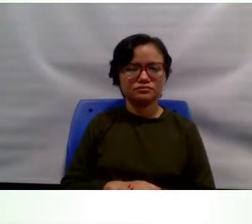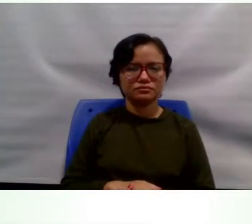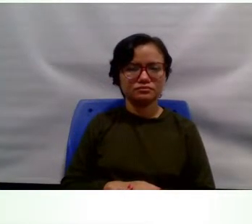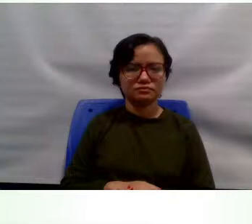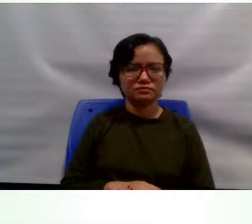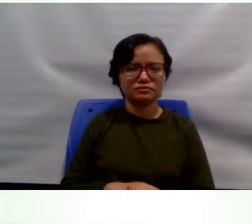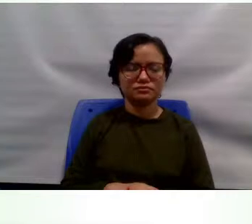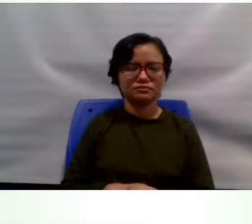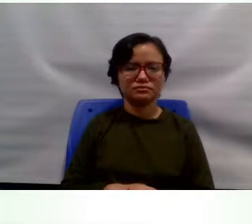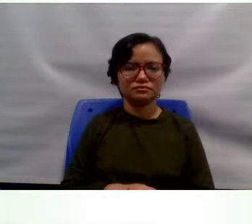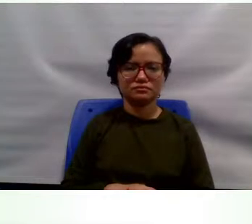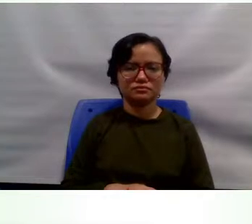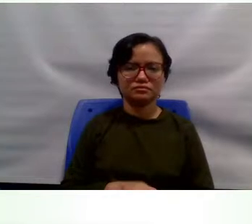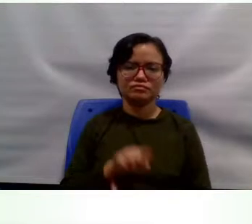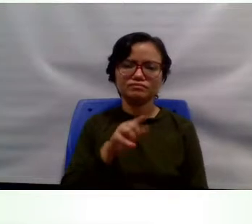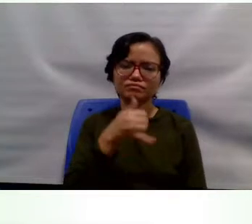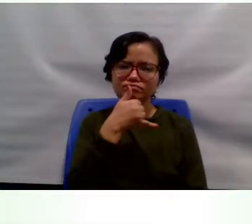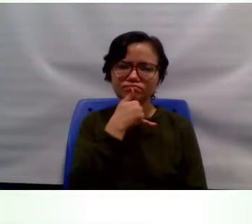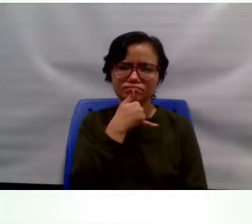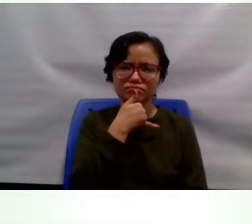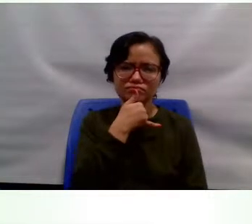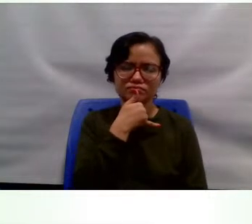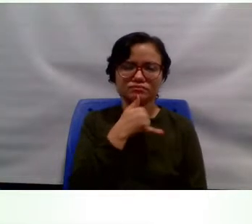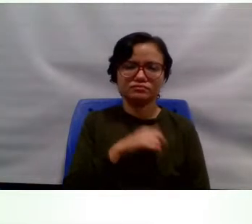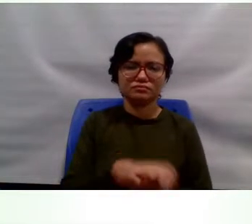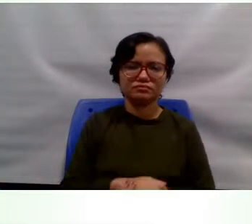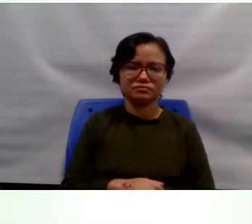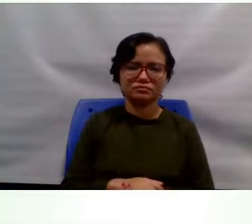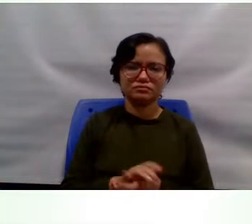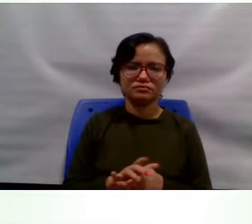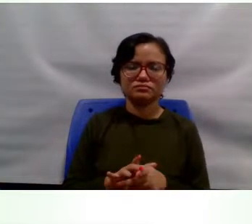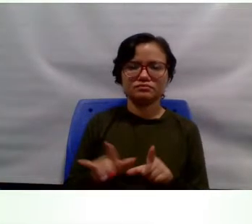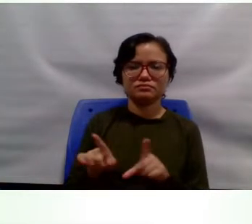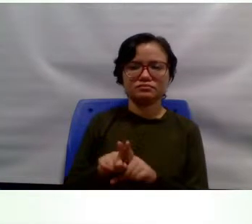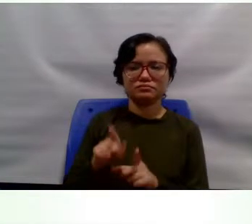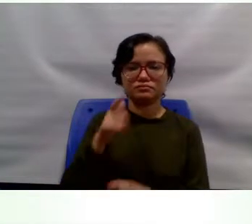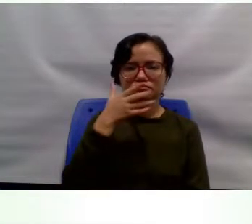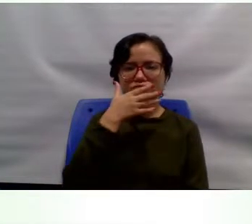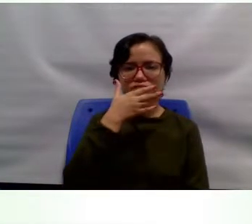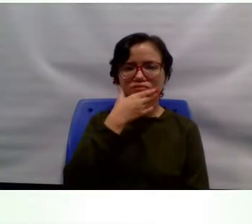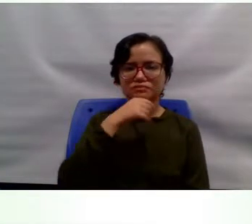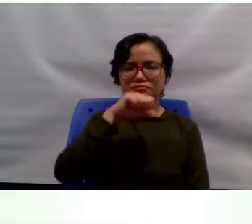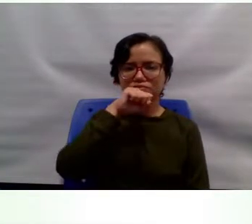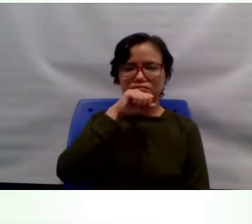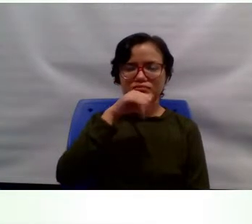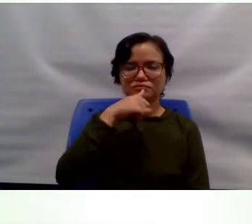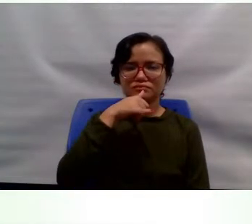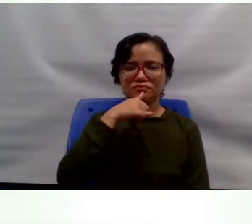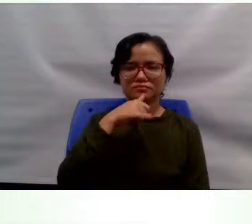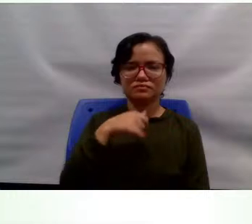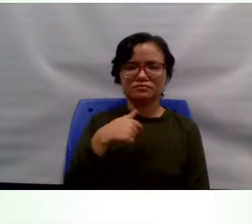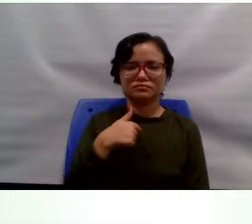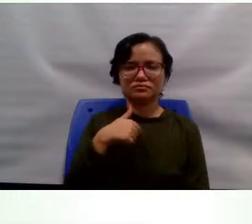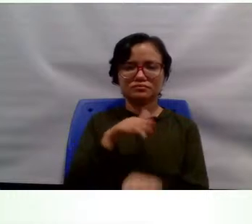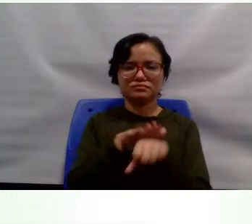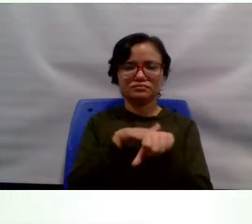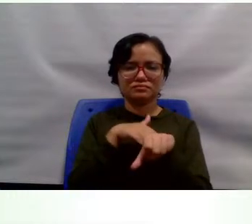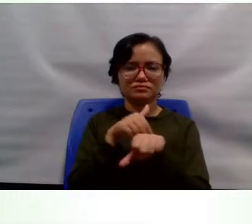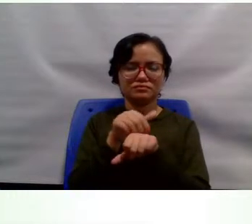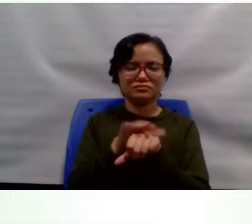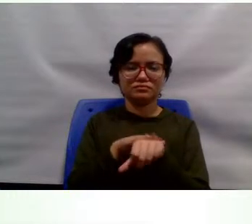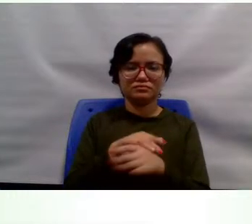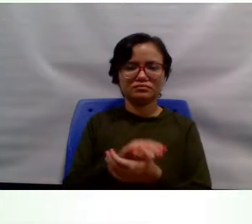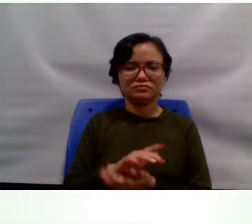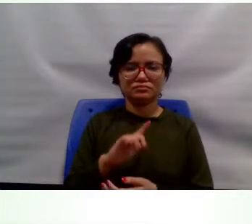ficou tão infeliz que, e meu pai também, aí para agradá-los, no outro ano eu fiz o